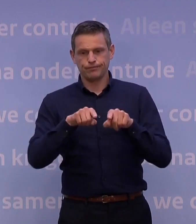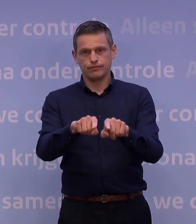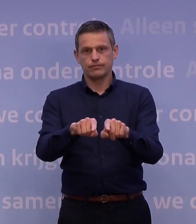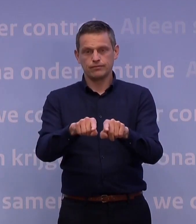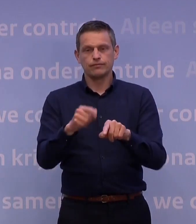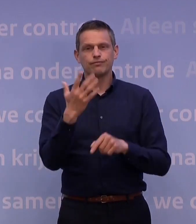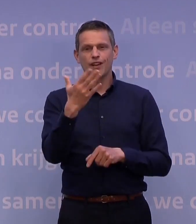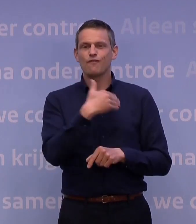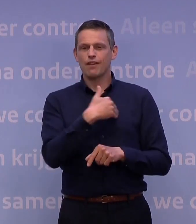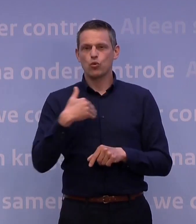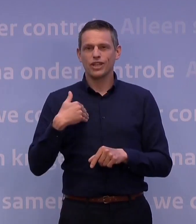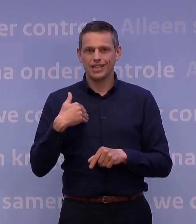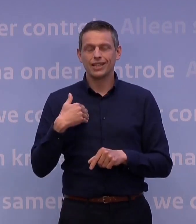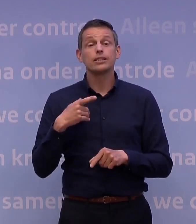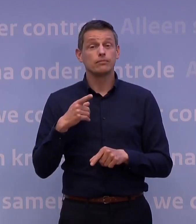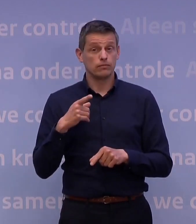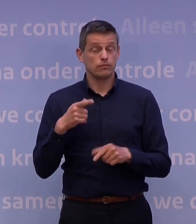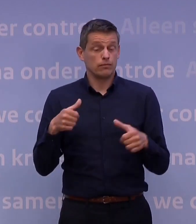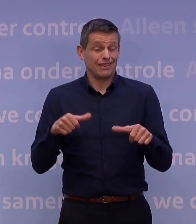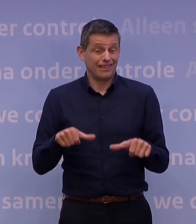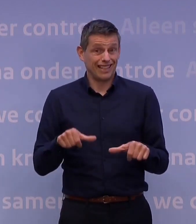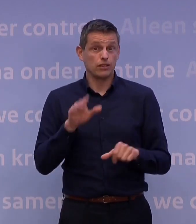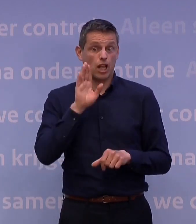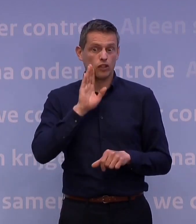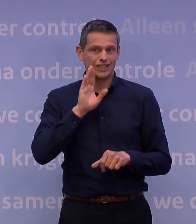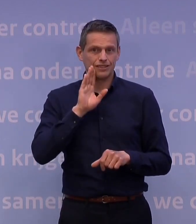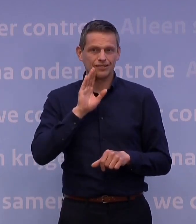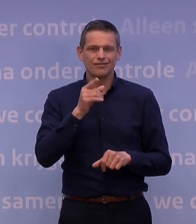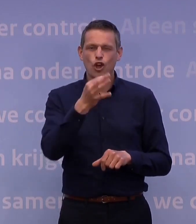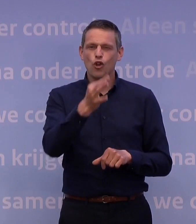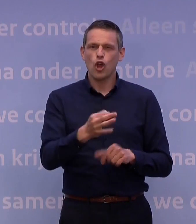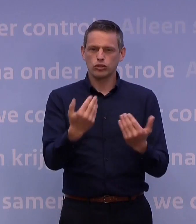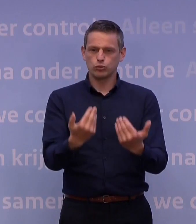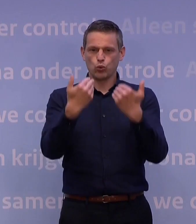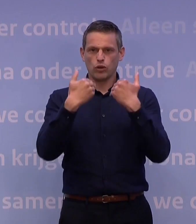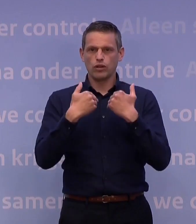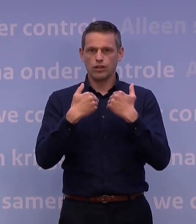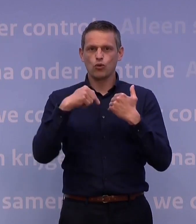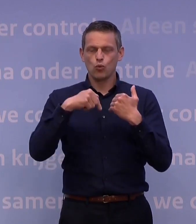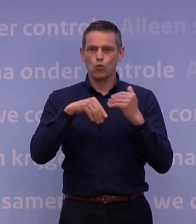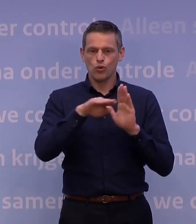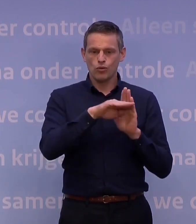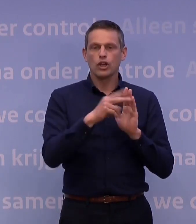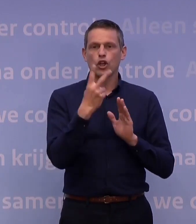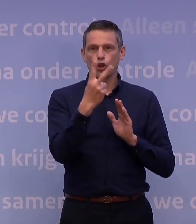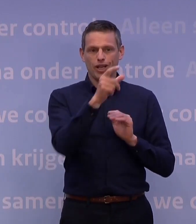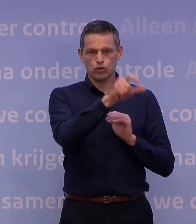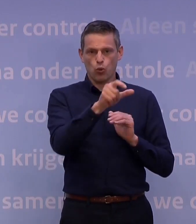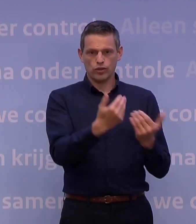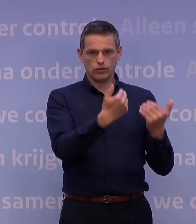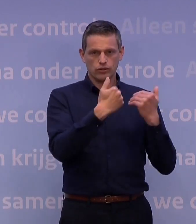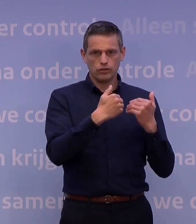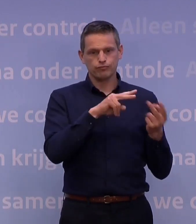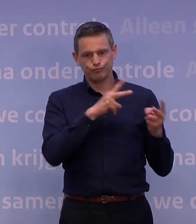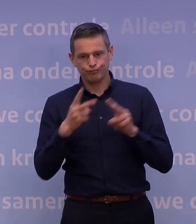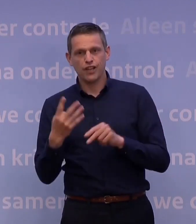gaat het dringende advies voor bezoek thuis van maximaal 2 naar maximaal 4 personen vanaf